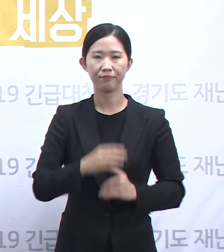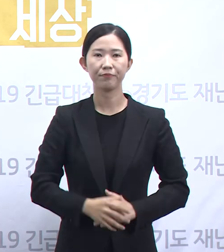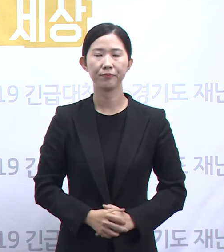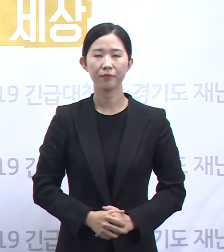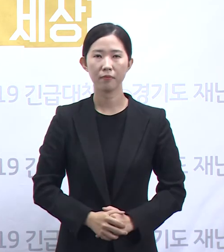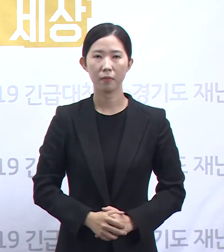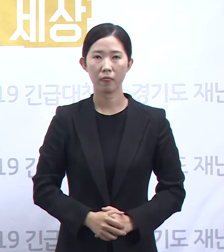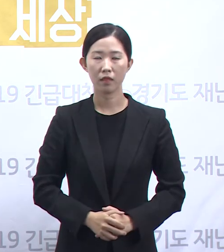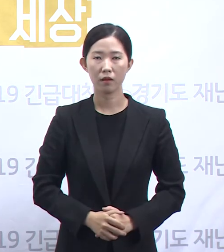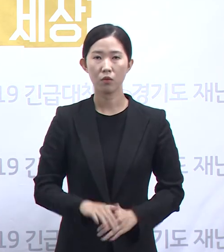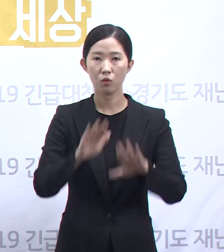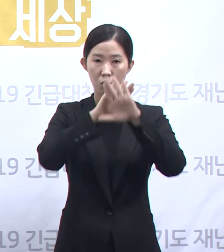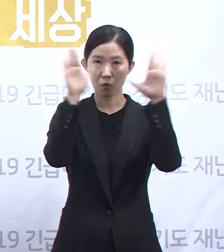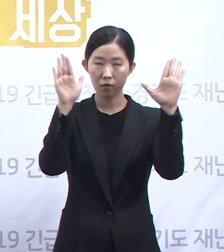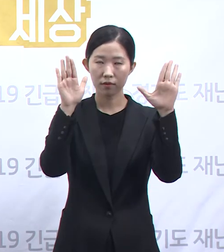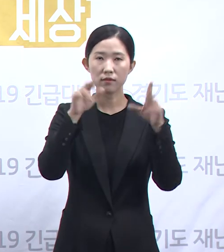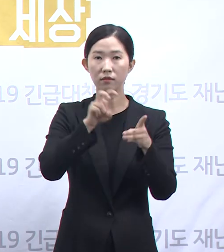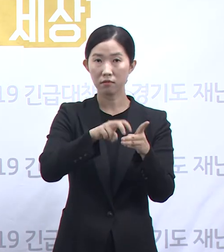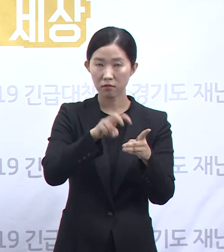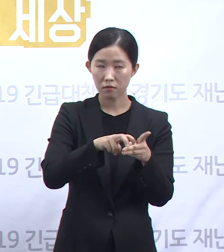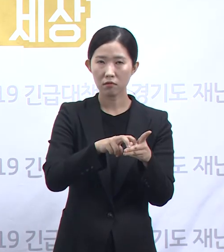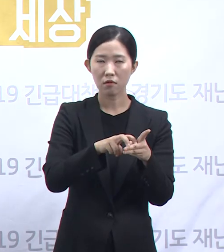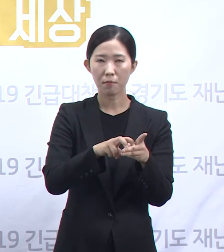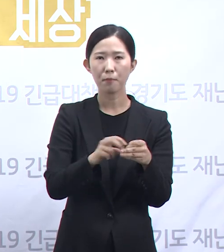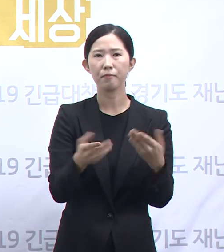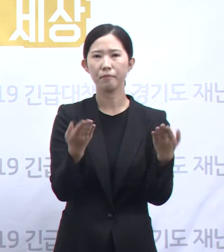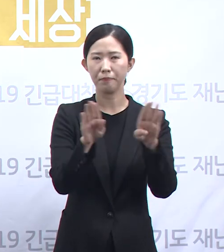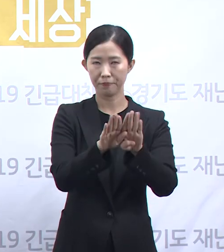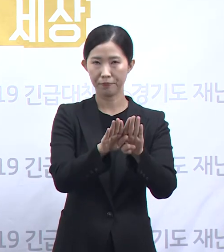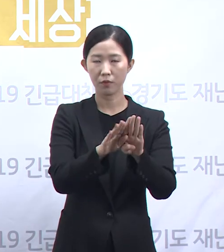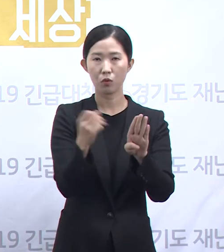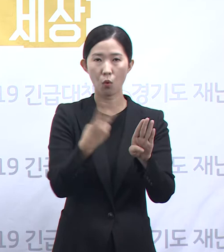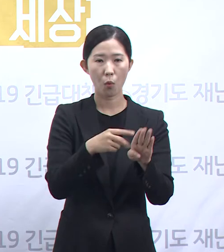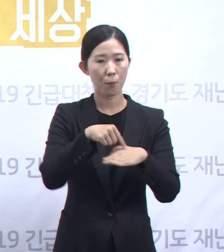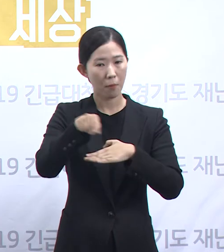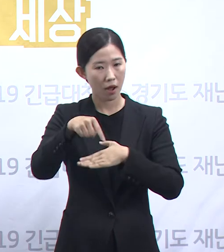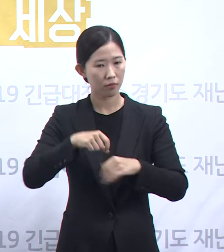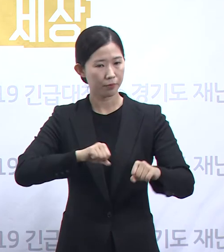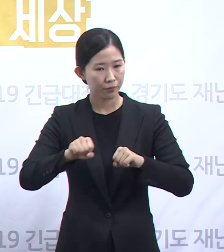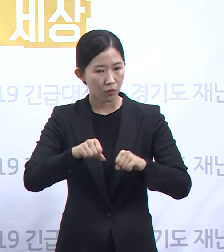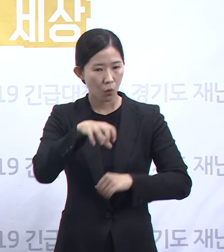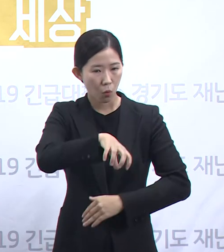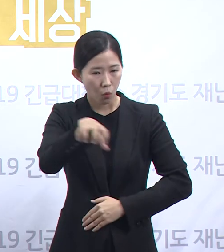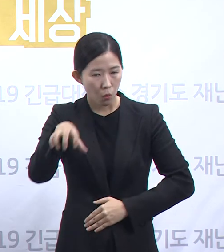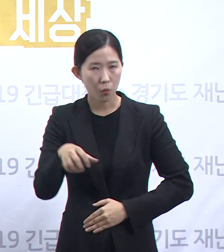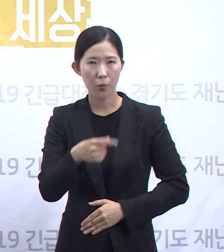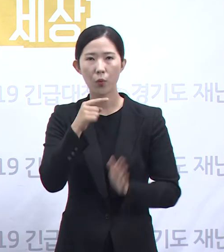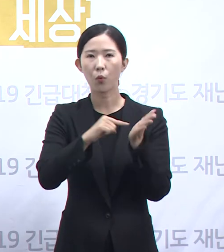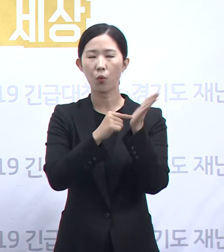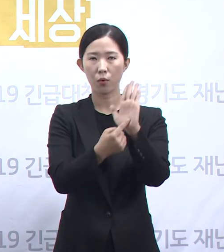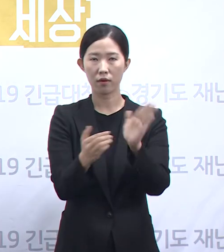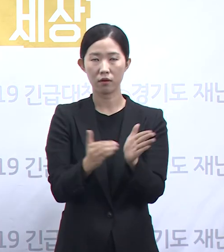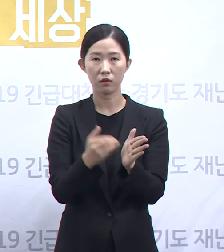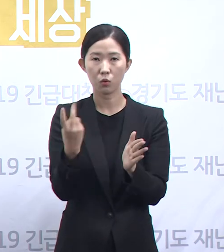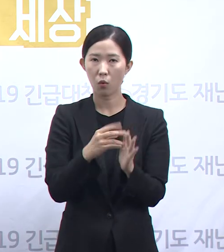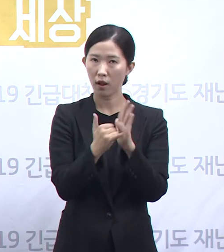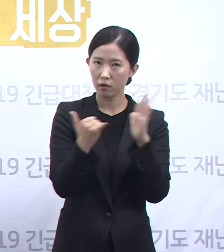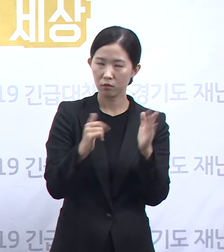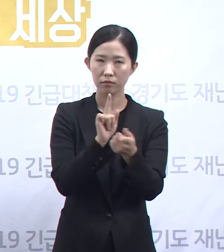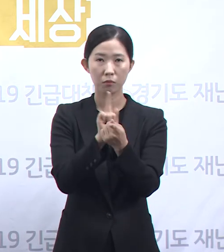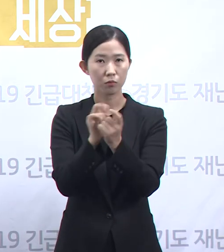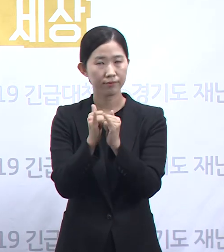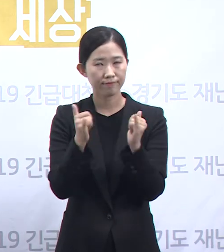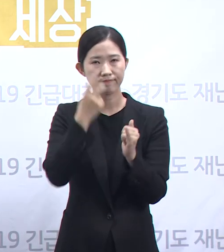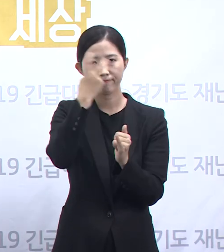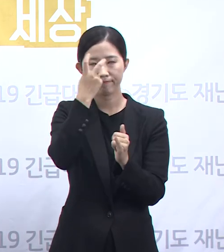해당 센터는 임시 폐쇄하고 확진자의 외부 동선은 공개하였으며 확진자의 가족 등 접촉자에 대한 역학조사를 진행 중에 있습니다.